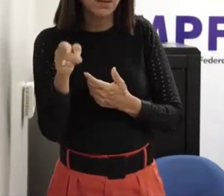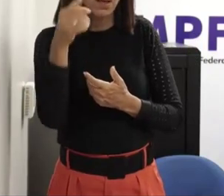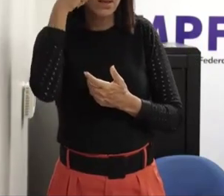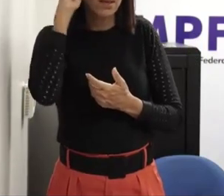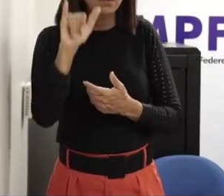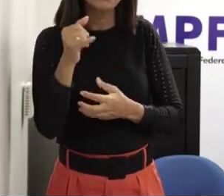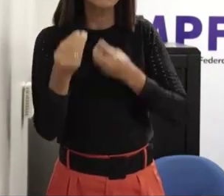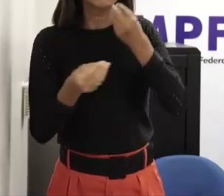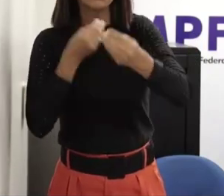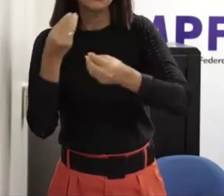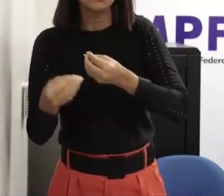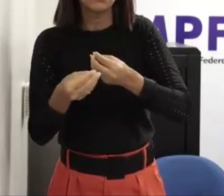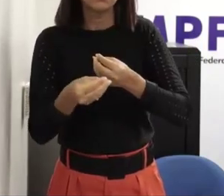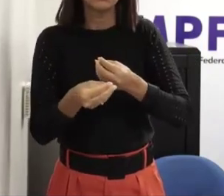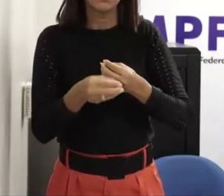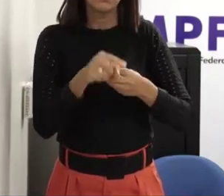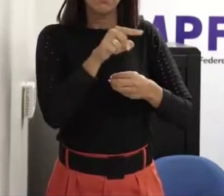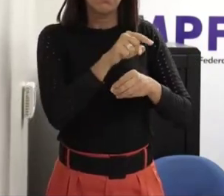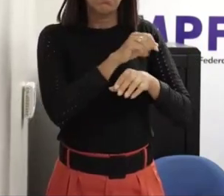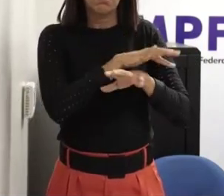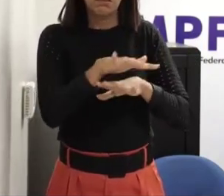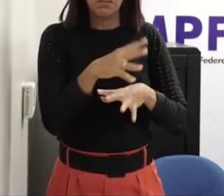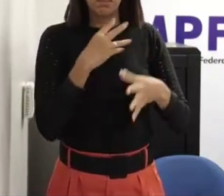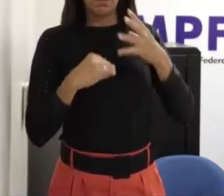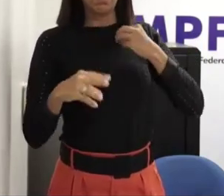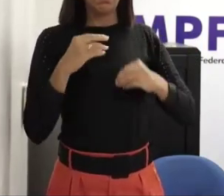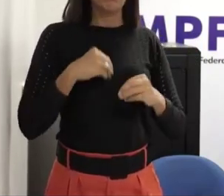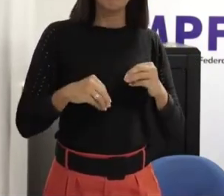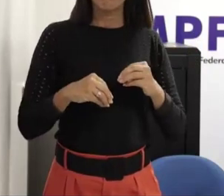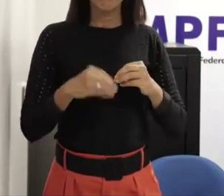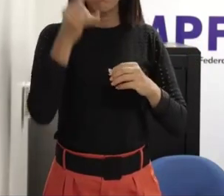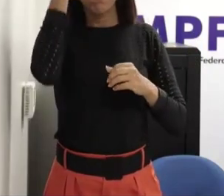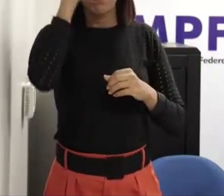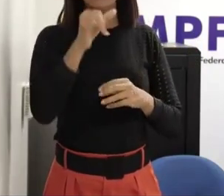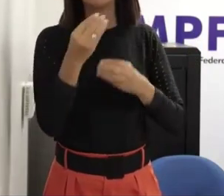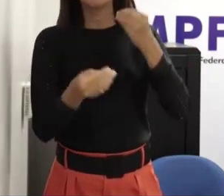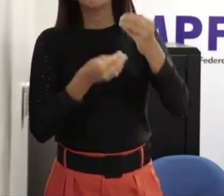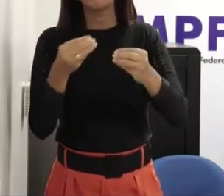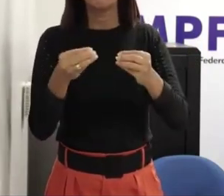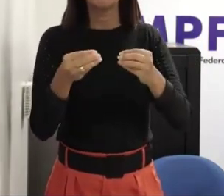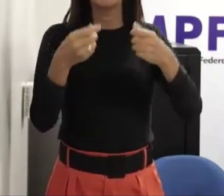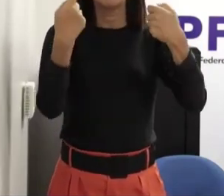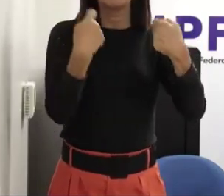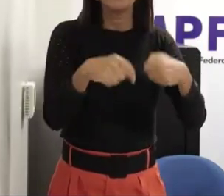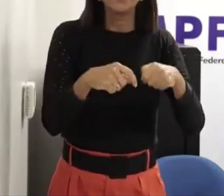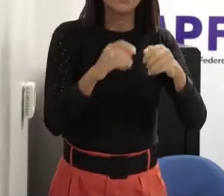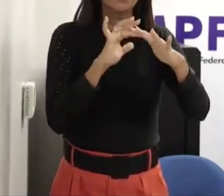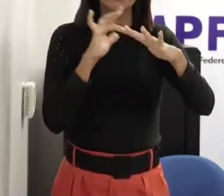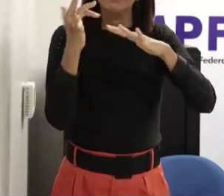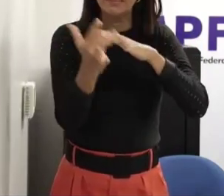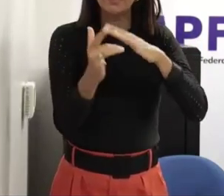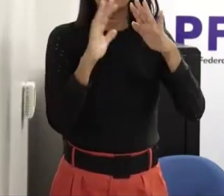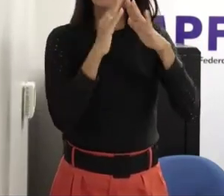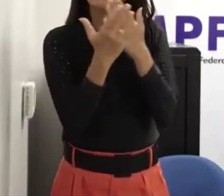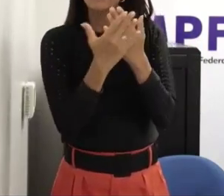precaver e a saber como lidar com determinadas situações no ambiente virtual é necessário que essa política de educação digital abarque essas